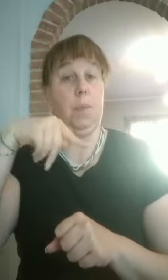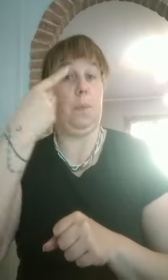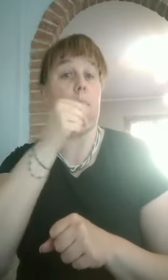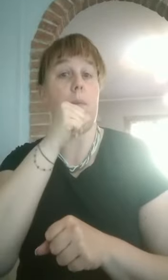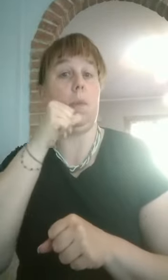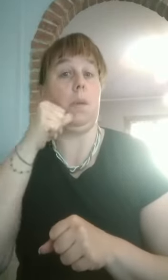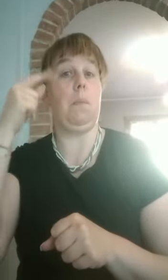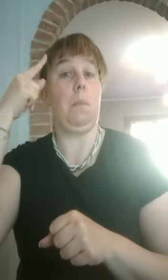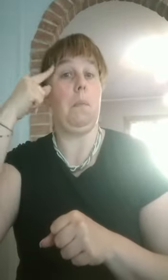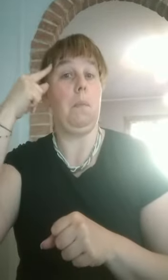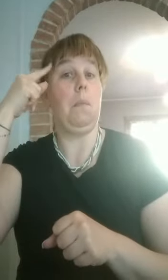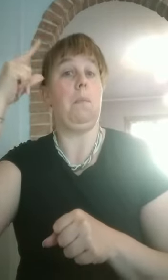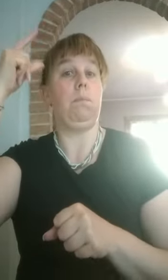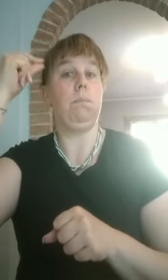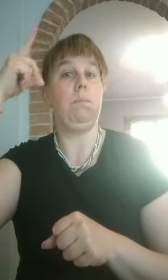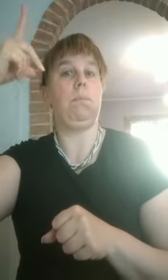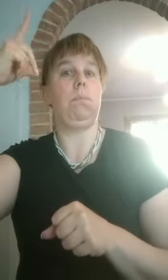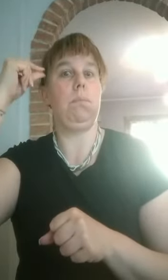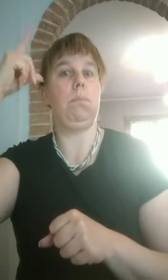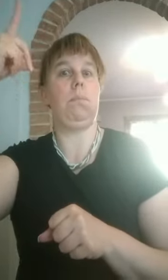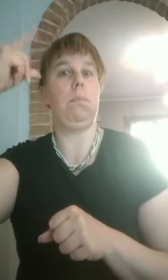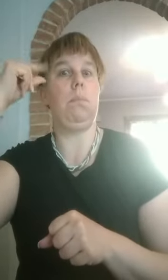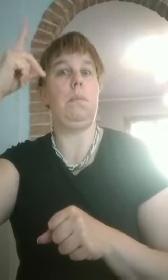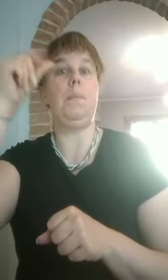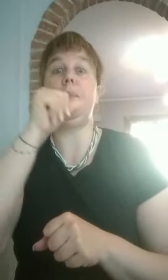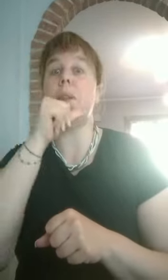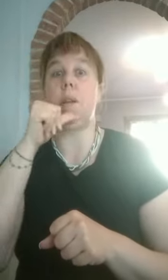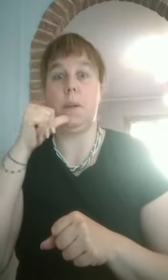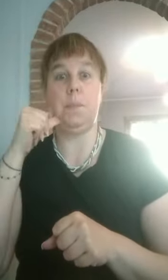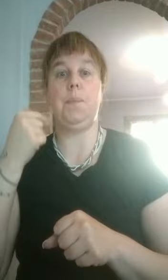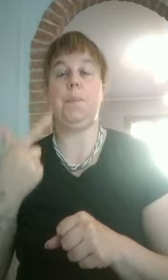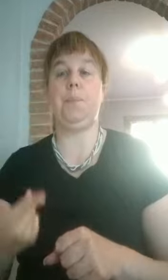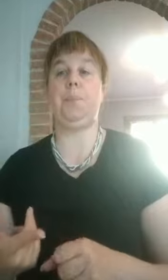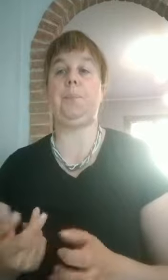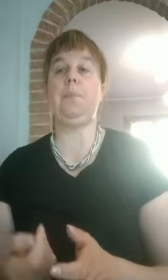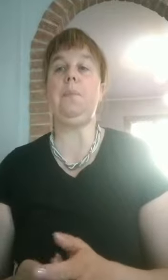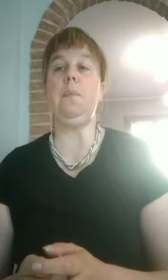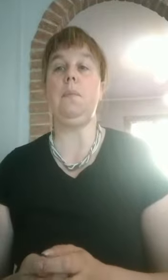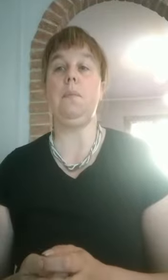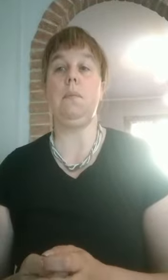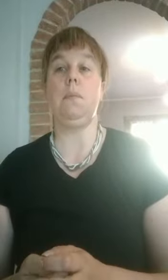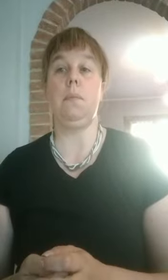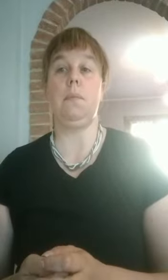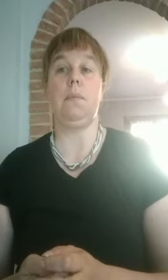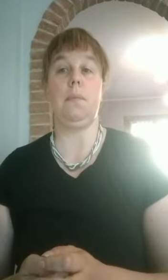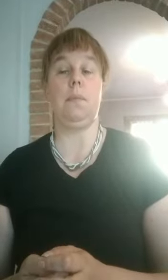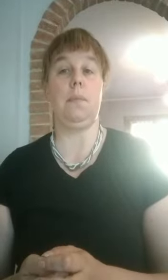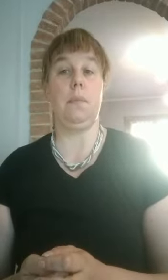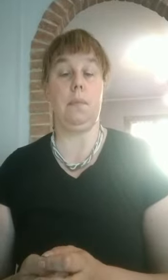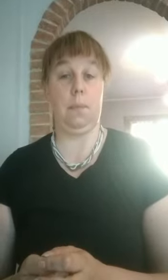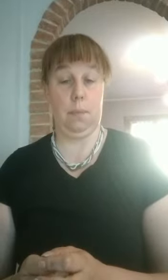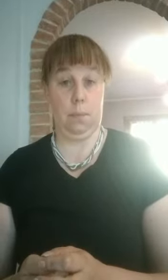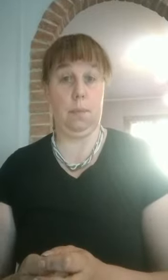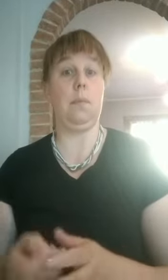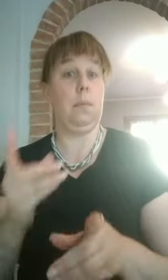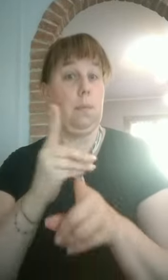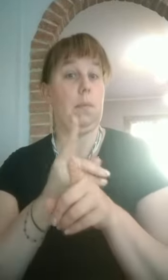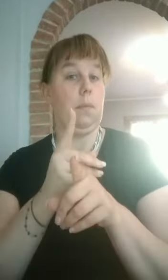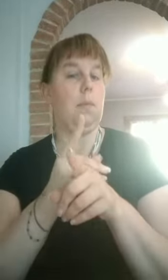se anche siete piccolini, vi servirà moltissimo. Anzi, vi allenate, no? Di solito uno allena i